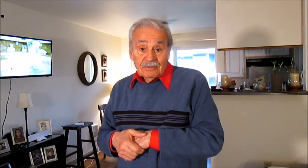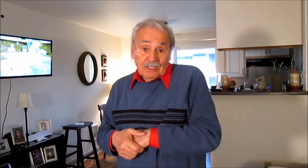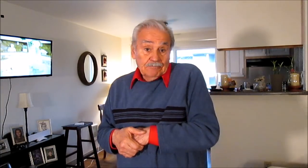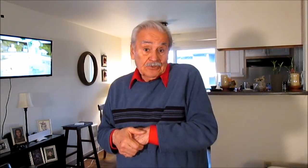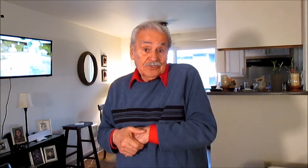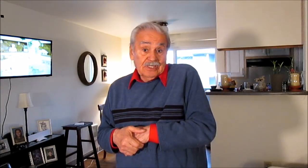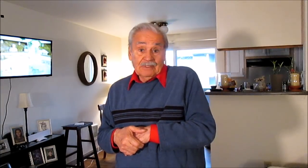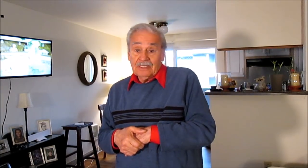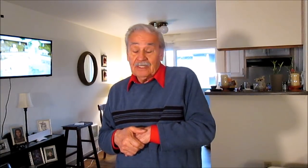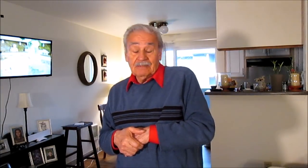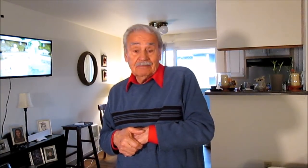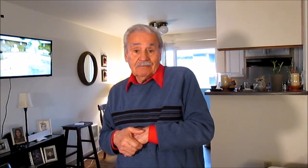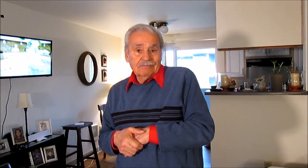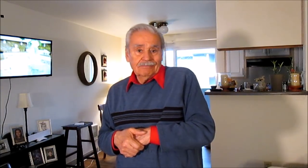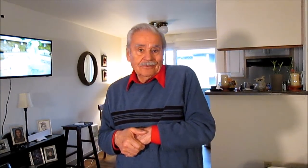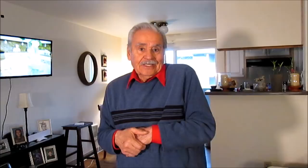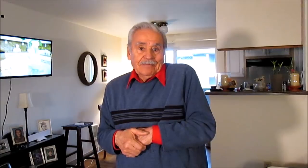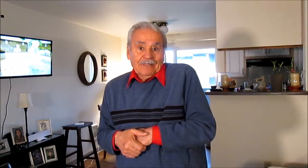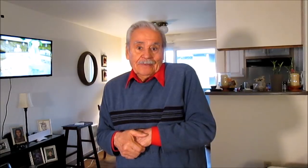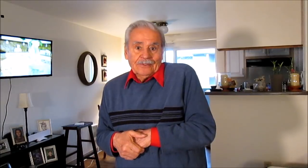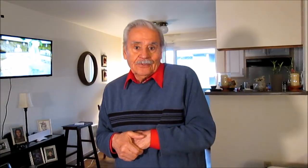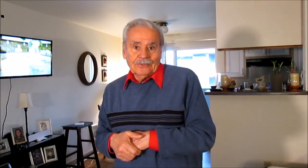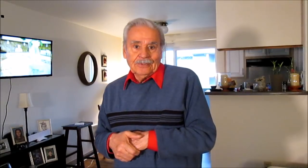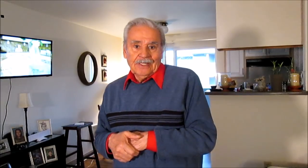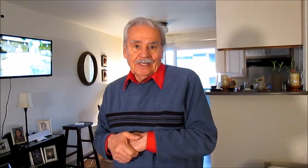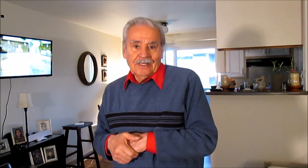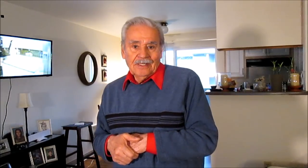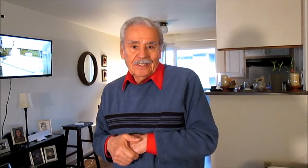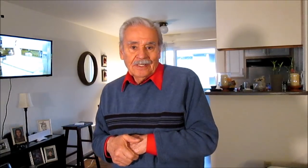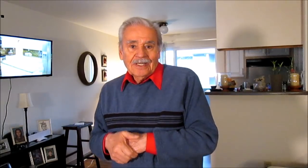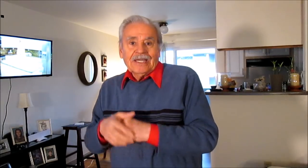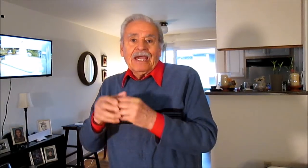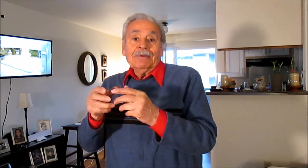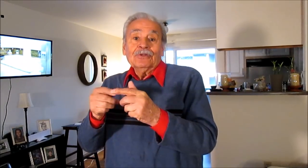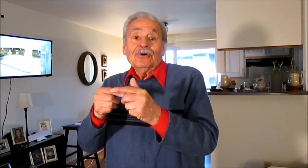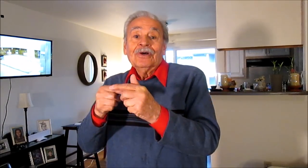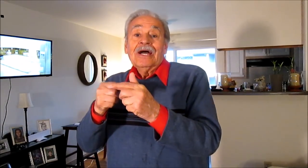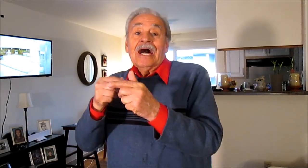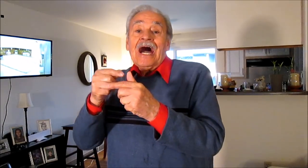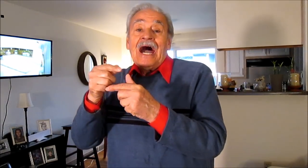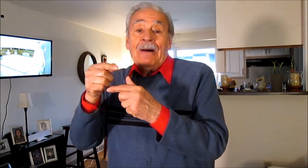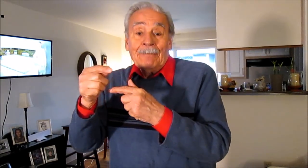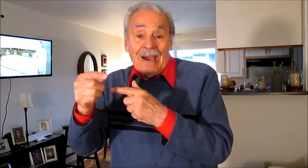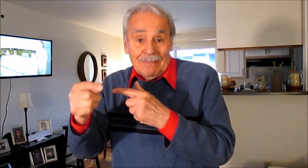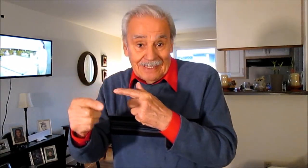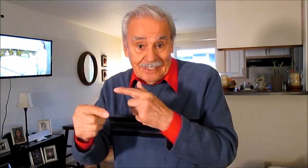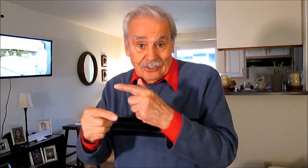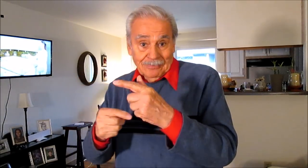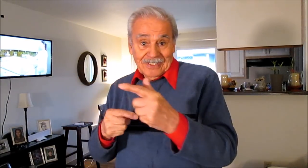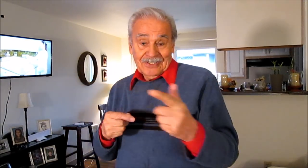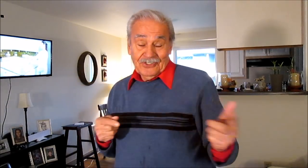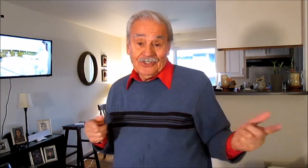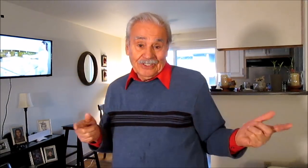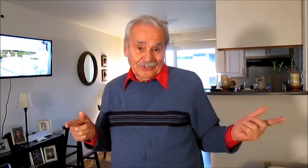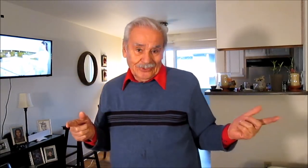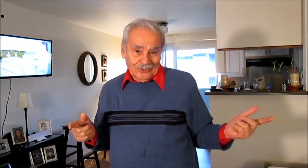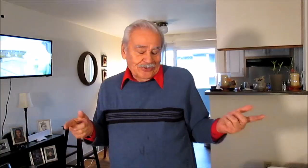es posible que no te quepa la menor duda que ha habido amables conversaciones con ellos